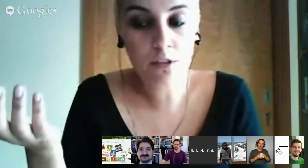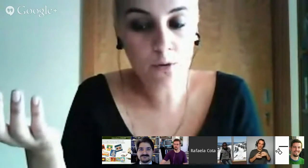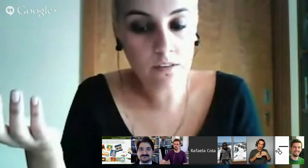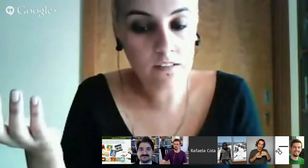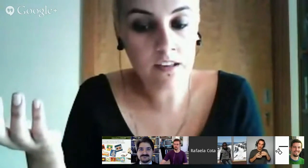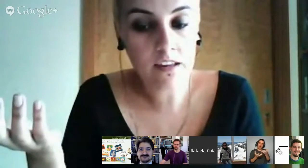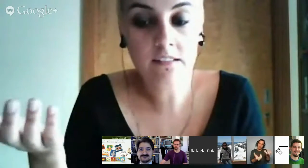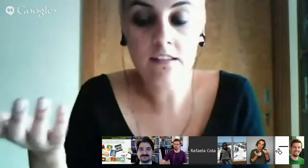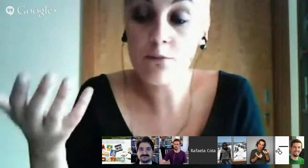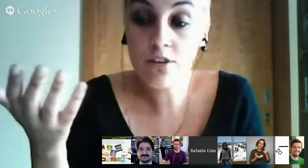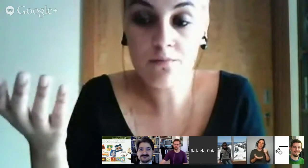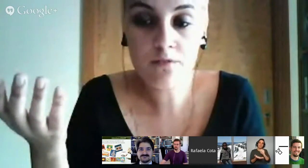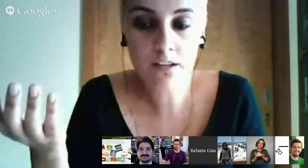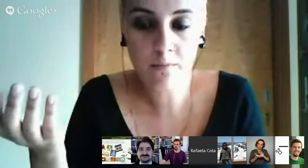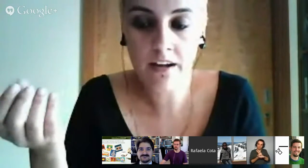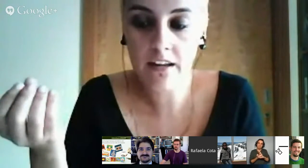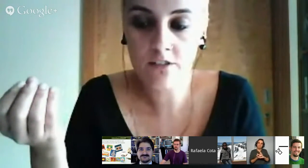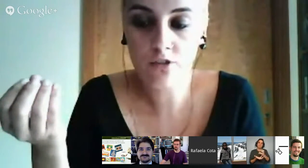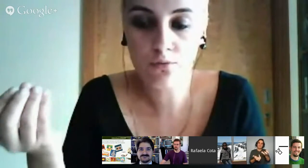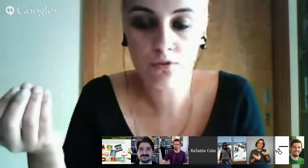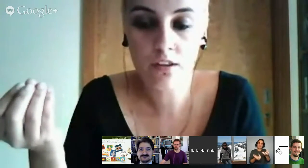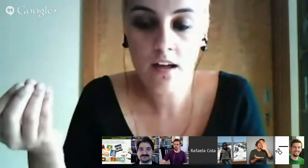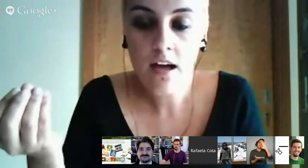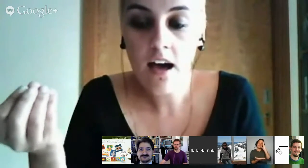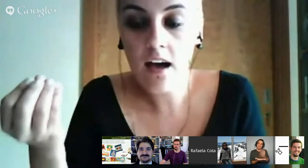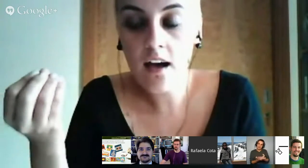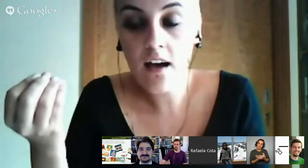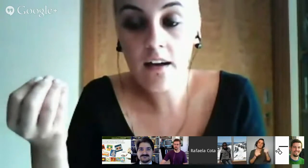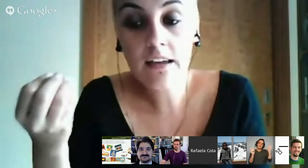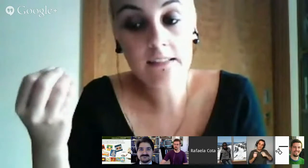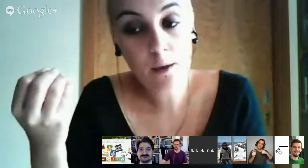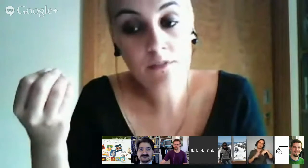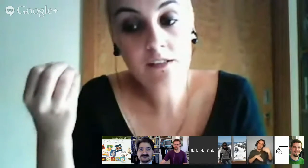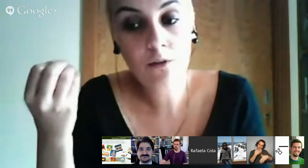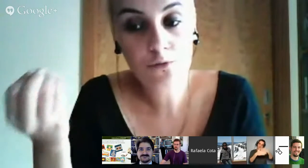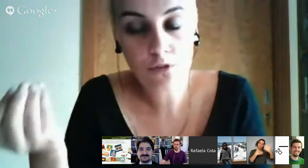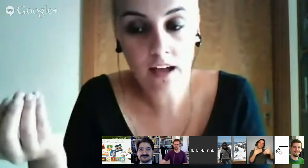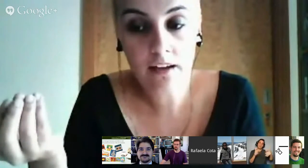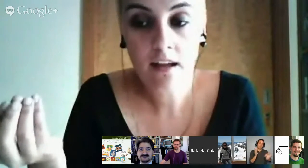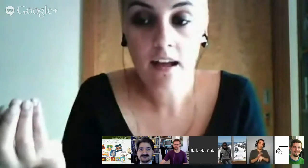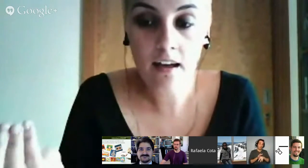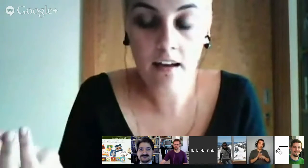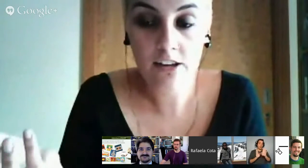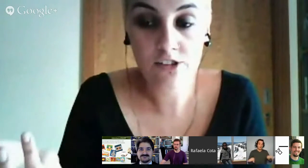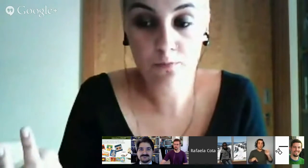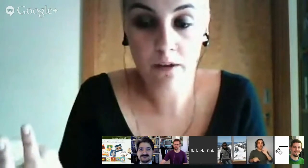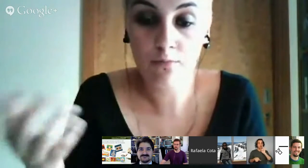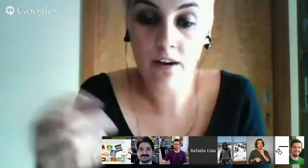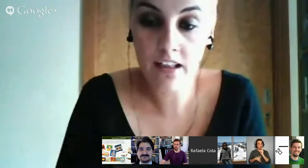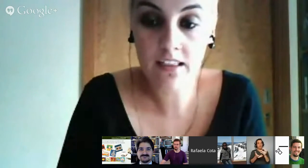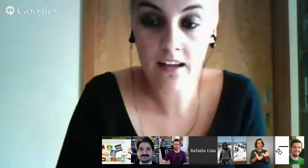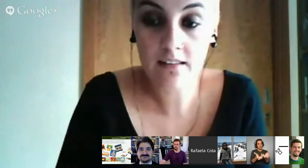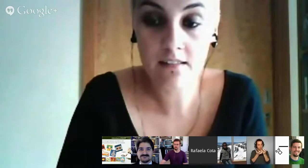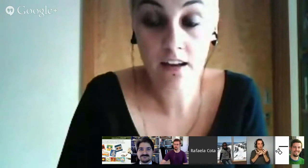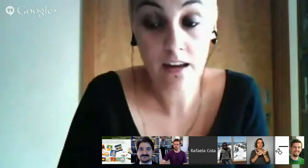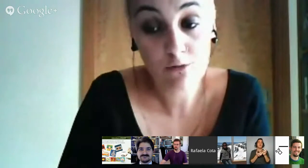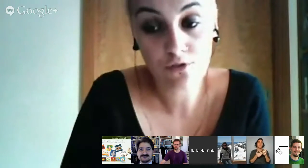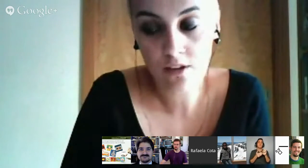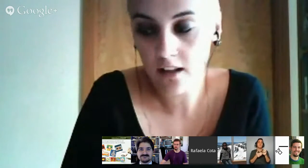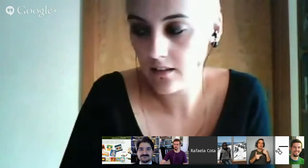pode acontecer e que seria muito importante para a criança surda, quisemos, então, tornar este aspecto uma realidade, queremos torná-lo,